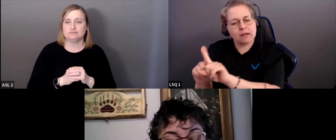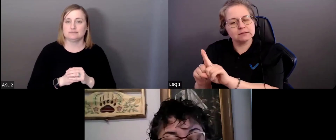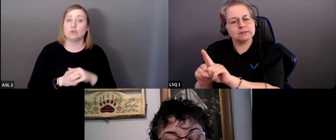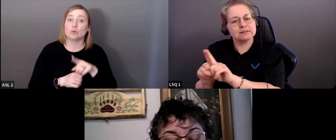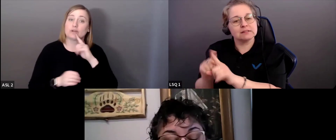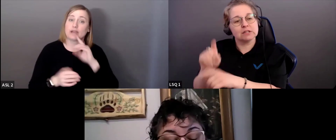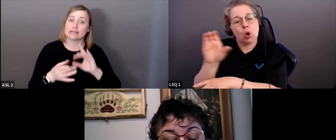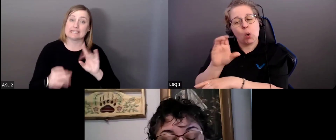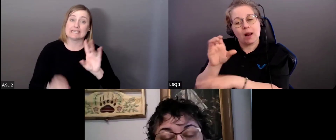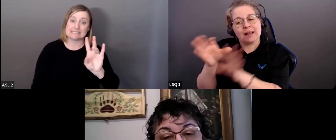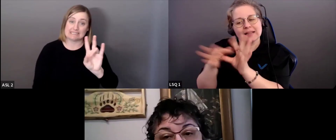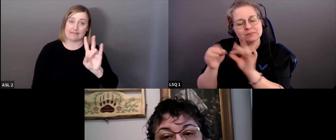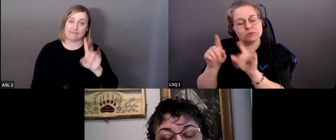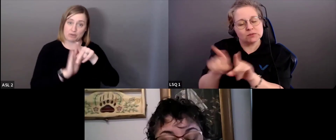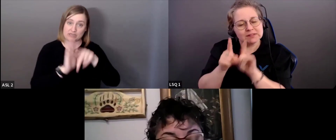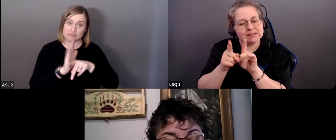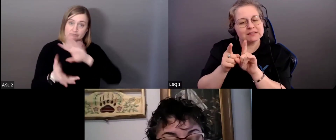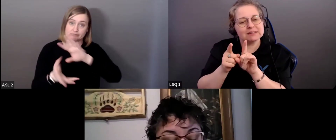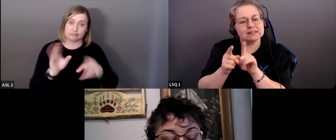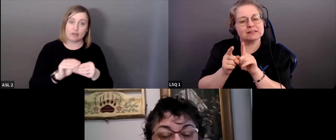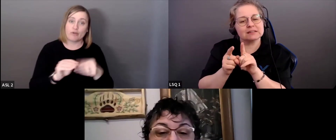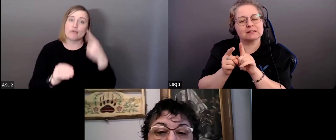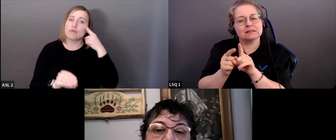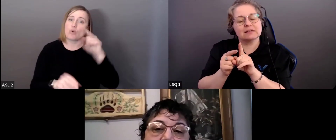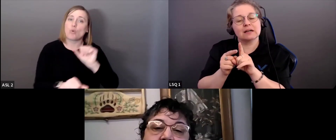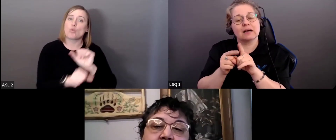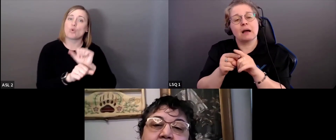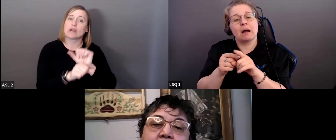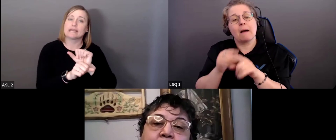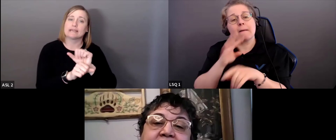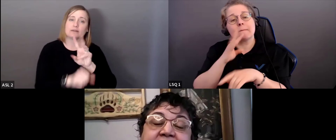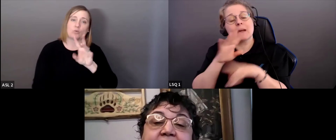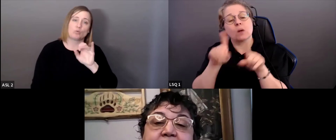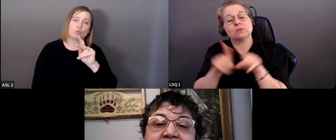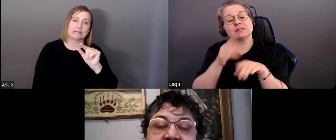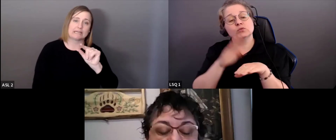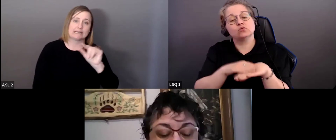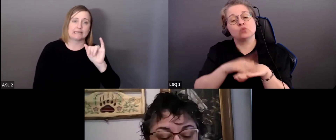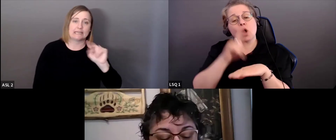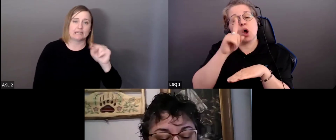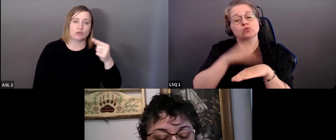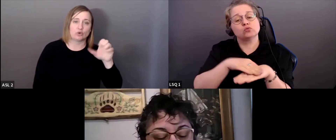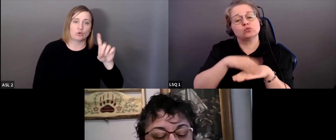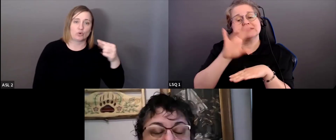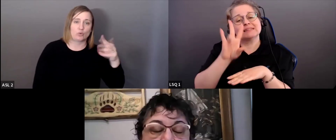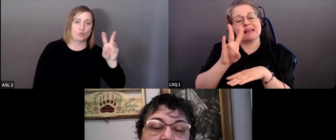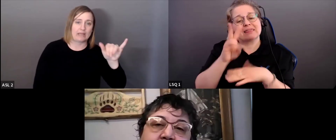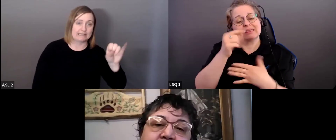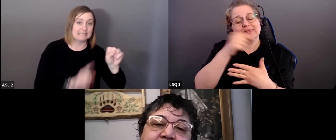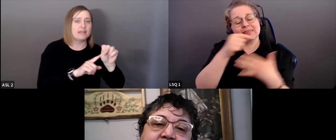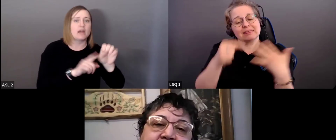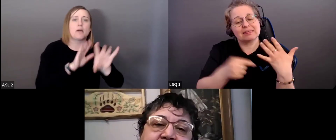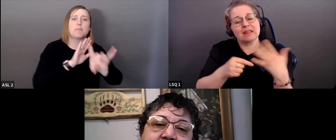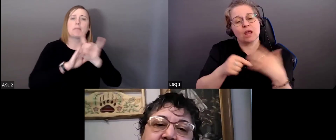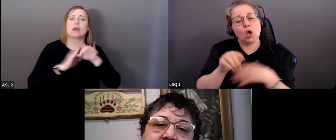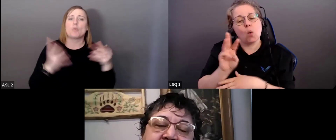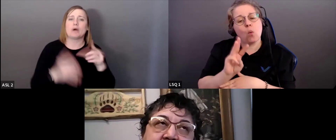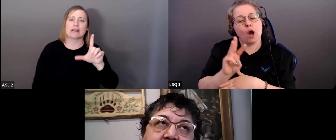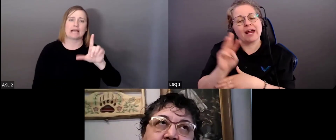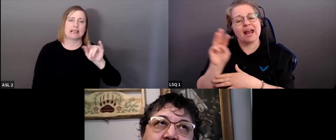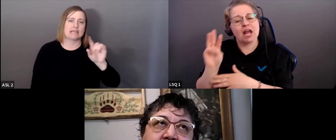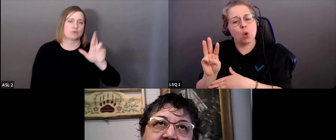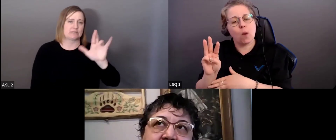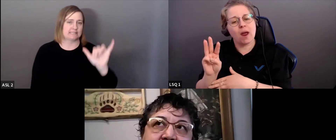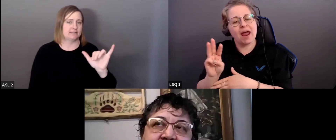Colleen. Vous avez aussi parlé d'un des sept principes de Working in the Way, c'était